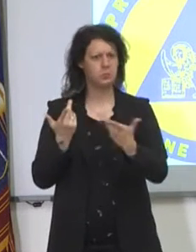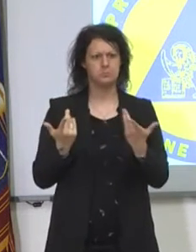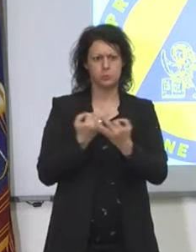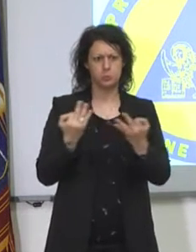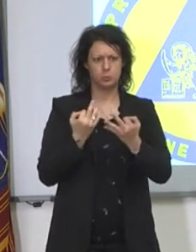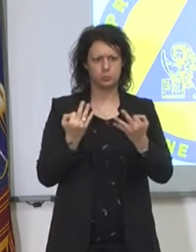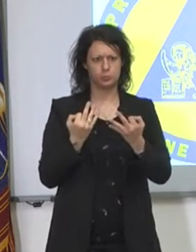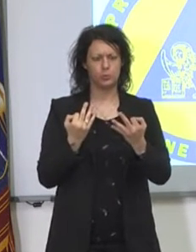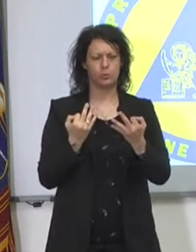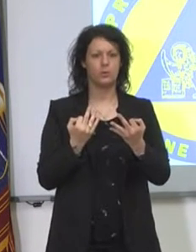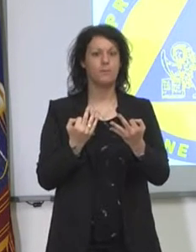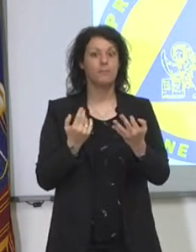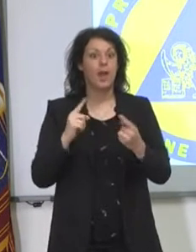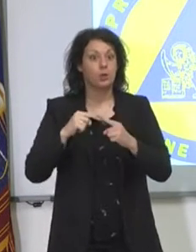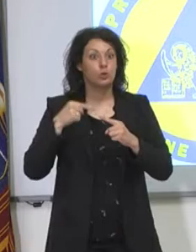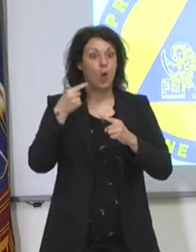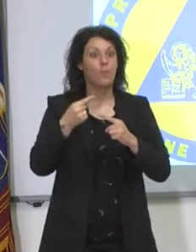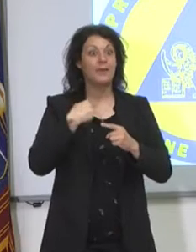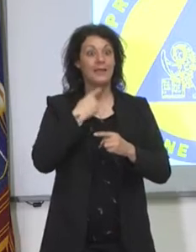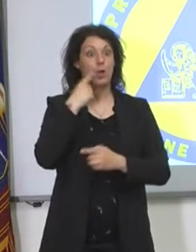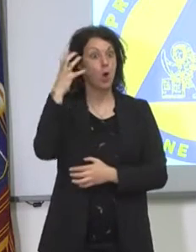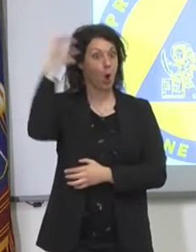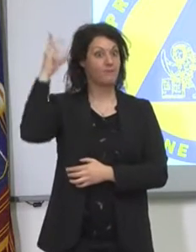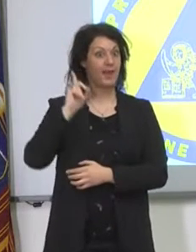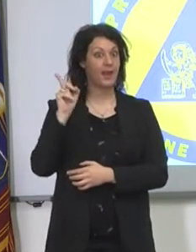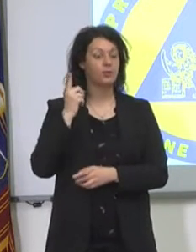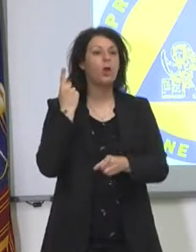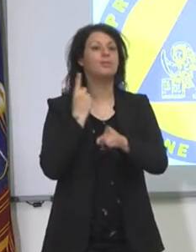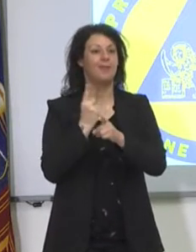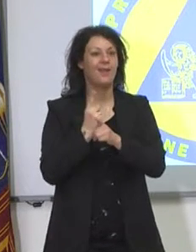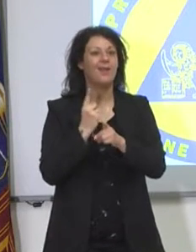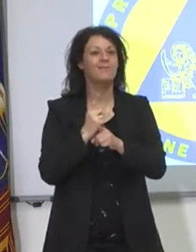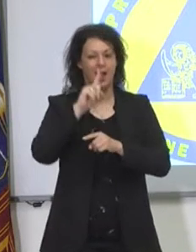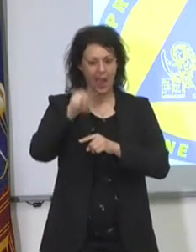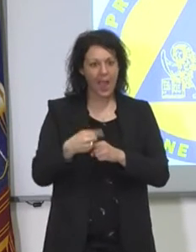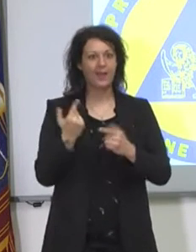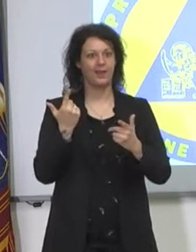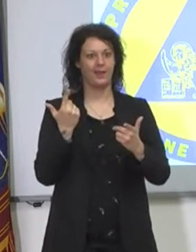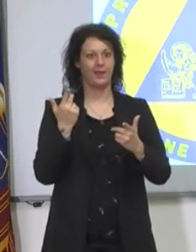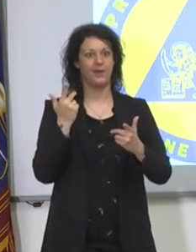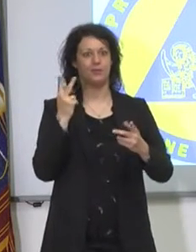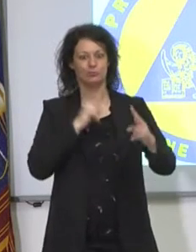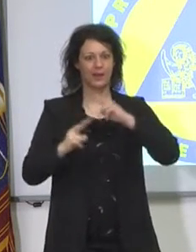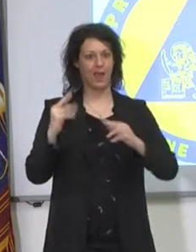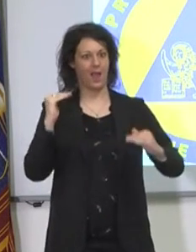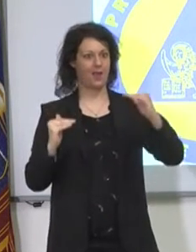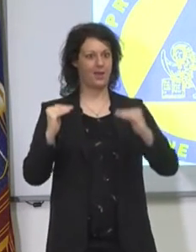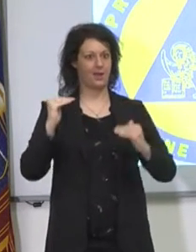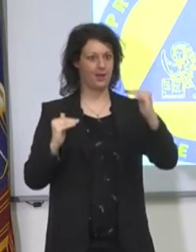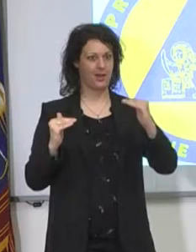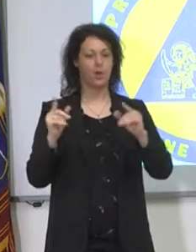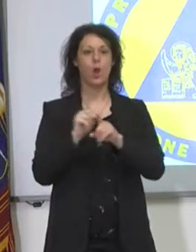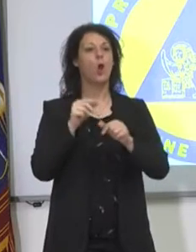faro, ma poi bisogna che chi governa si prenda anche la briga di mettere in fila le cose, non vada via col freno a mano